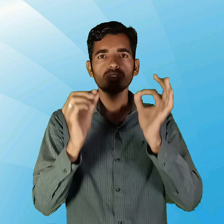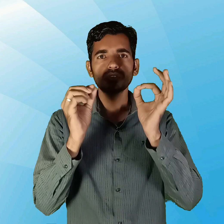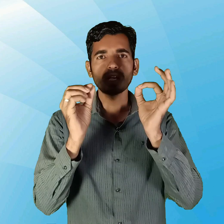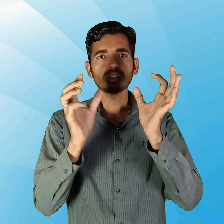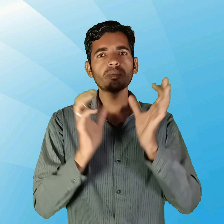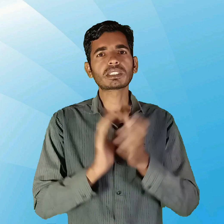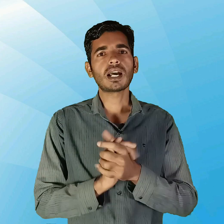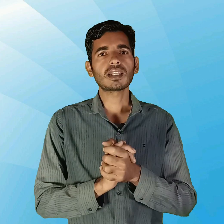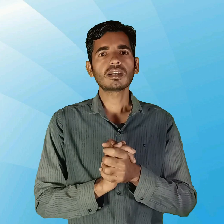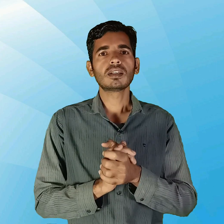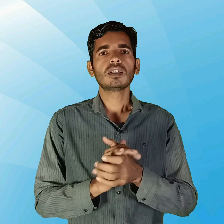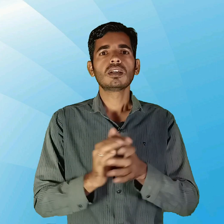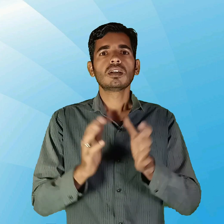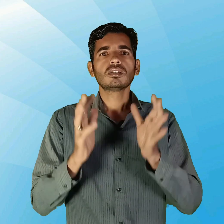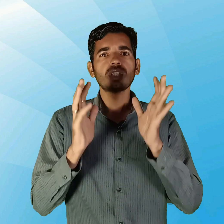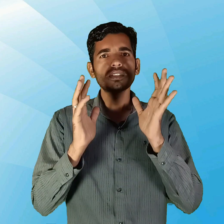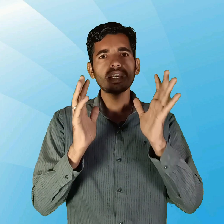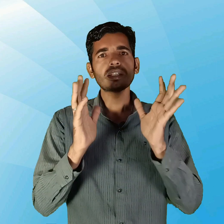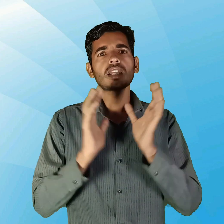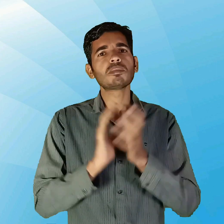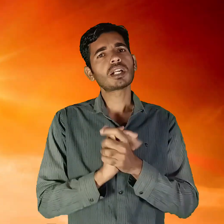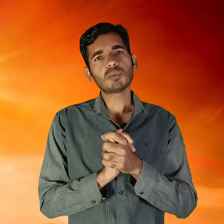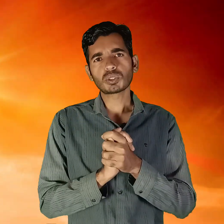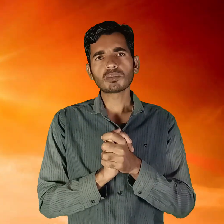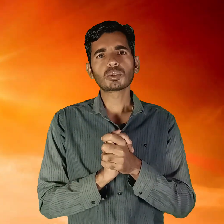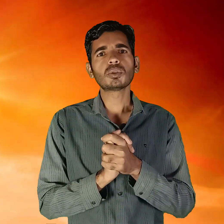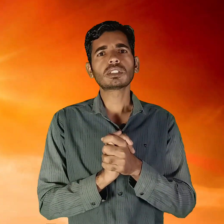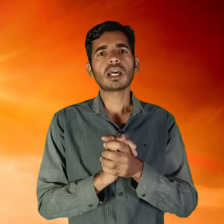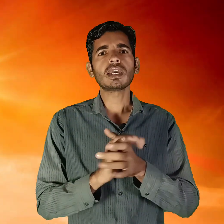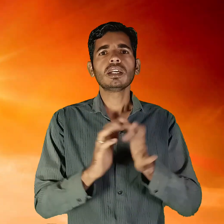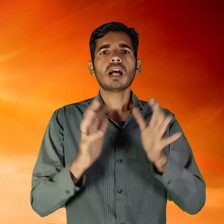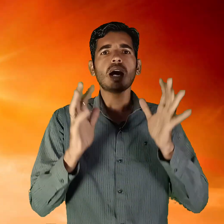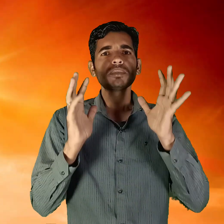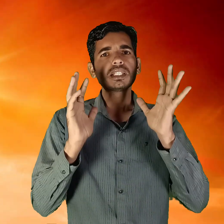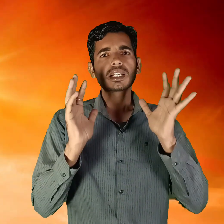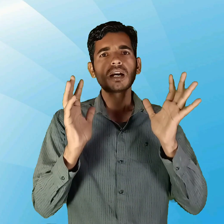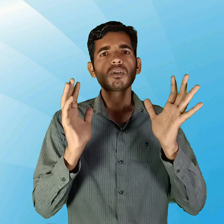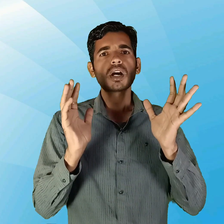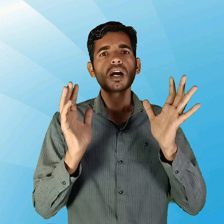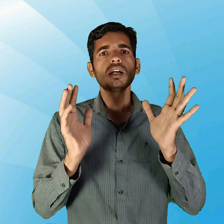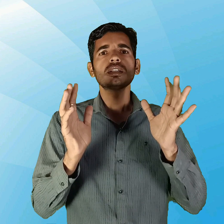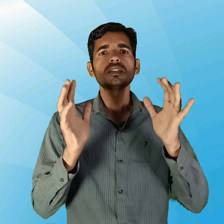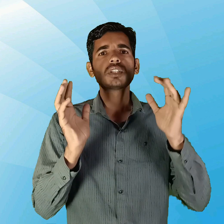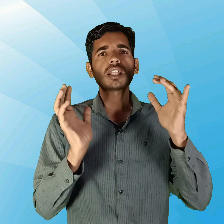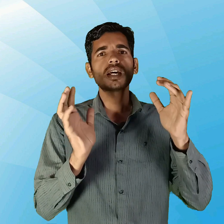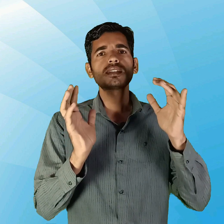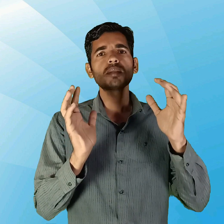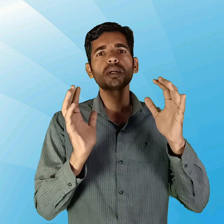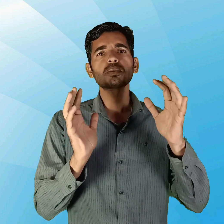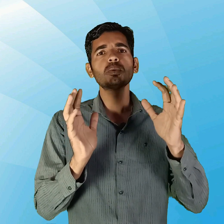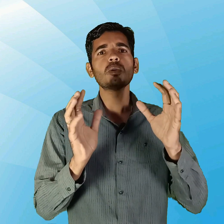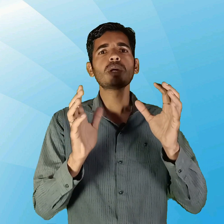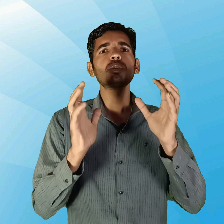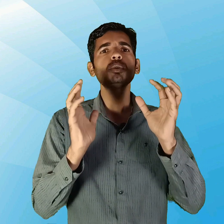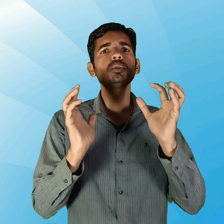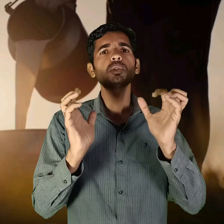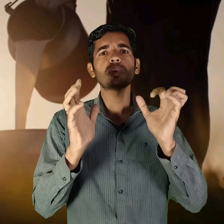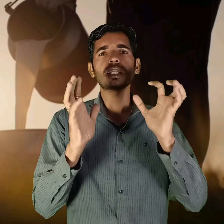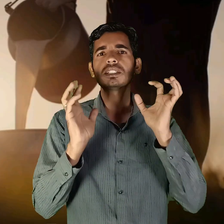साथ नमस्कार जैसे ही गर्मी का मौसम शुरू होता है आपने देखा होगा कि ज़्यादातर पसुओं में दूद उत्पादन